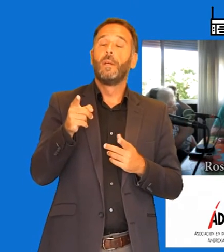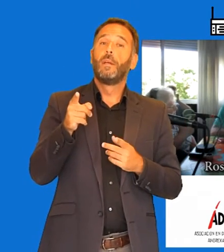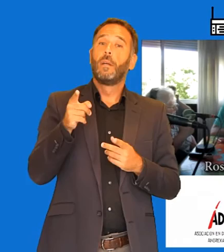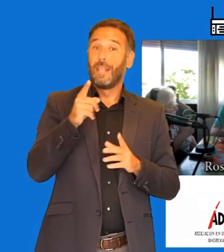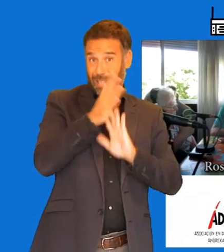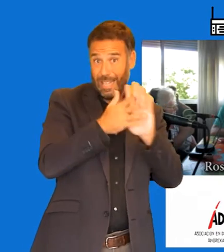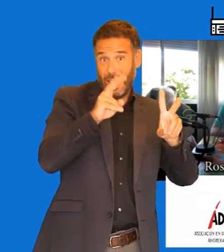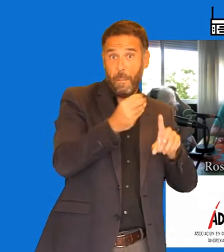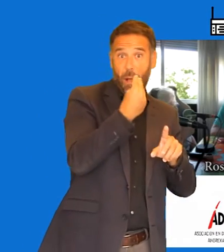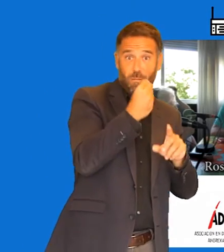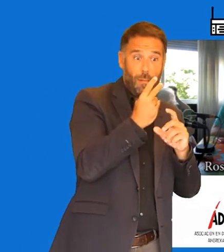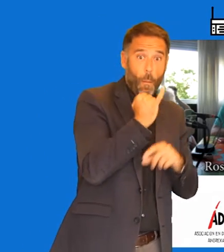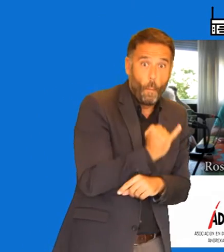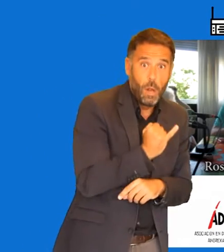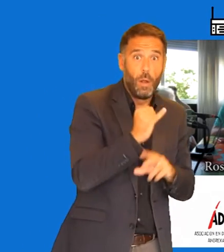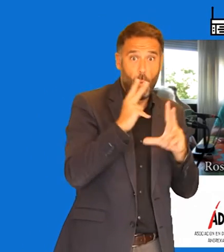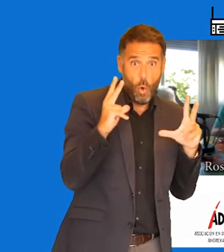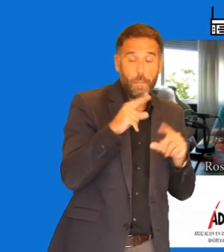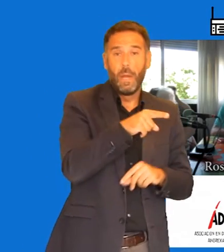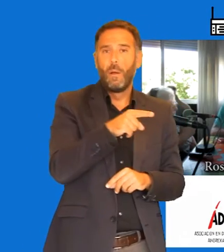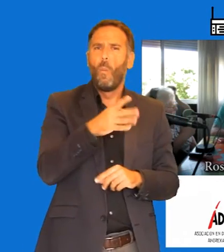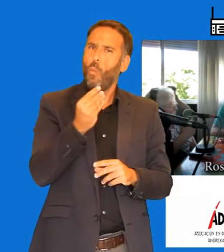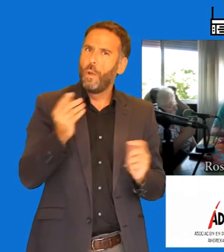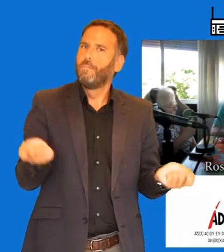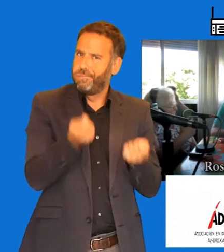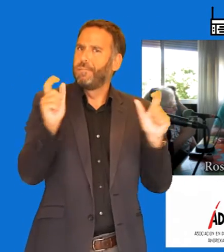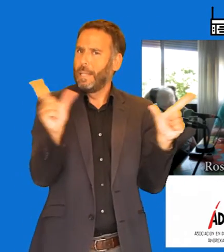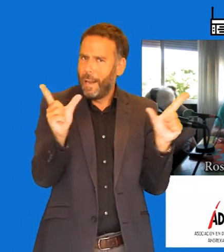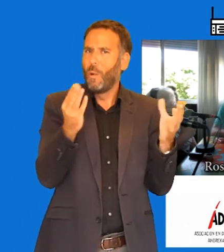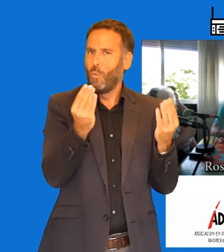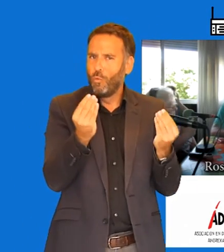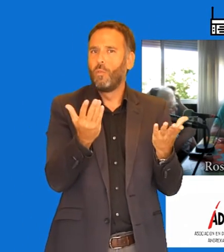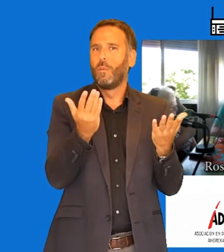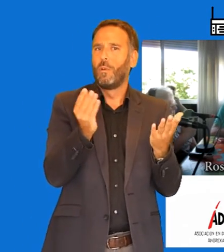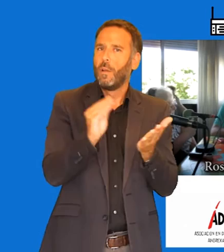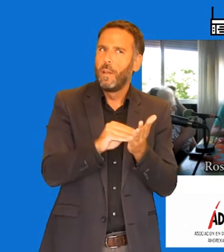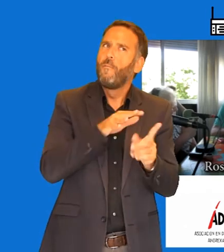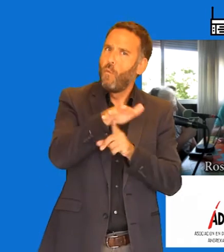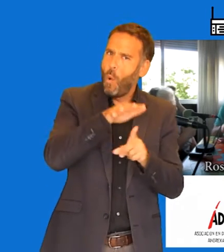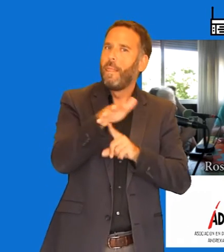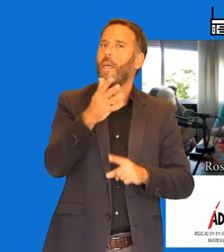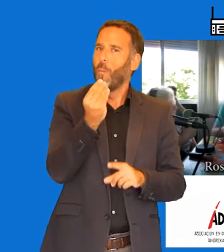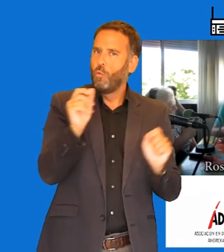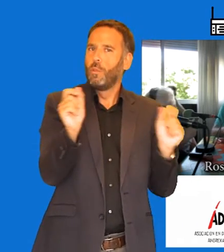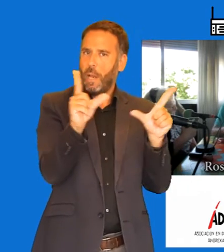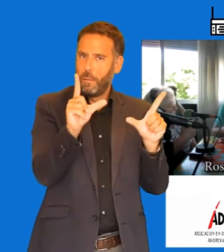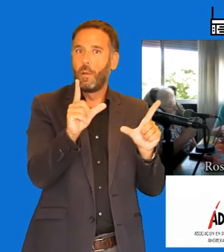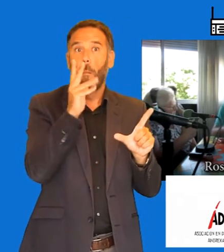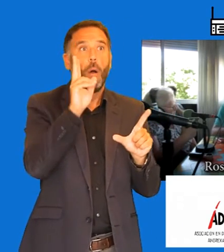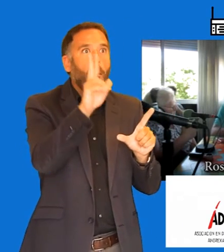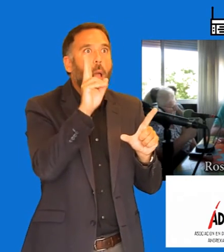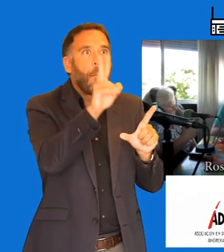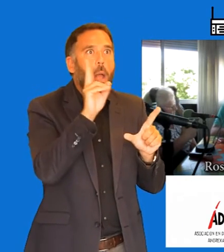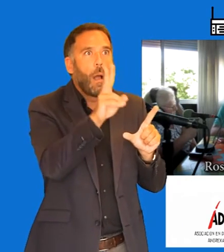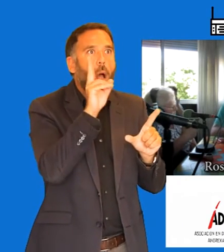la verdad es que la bulimia son muy televisivos, digamos que muchas veces lo que los conlleva es lo que vemos en la tele, los cánones,